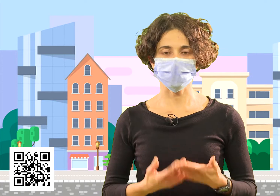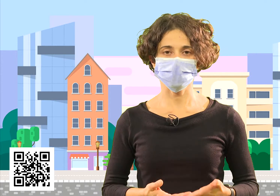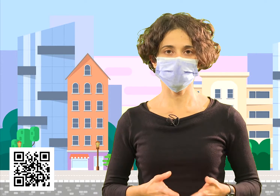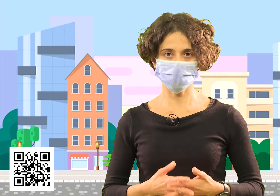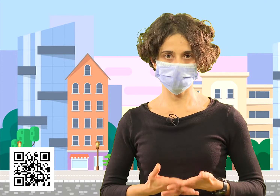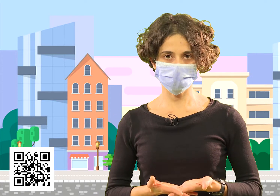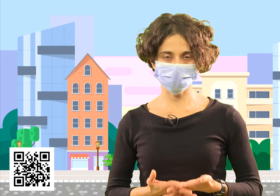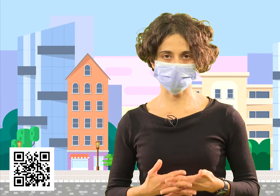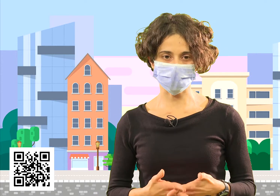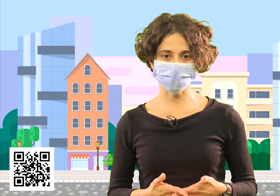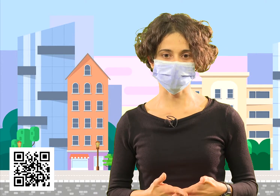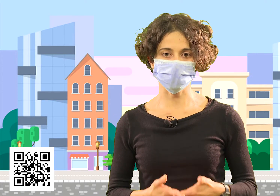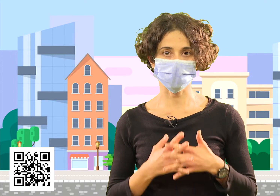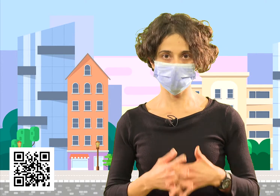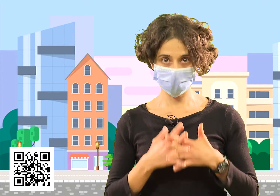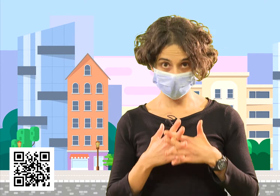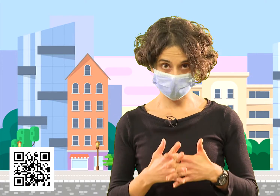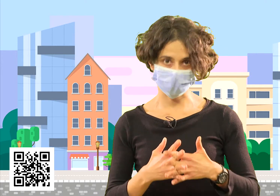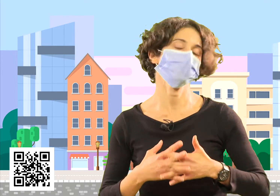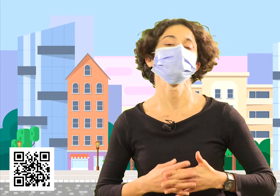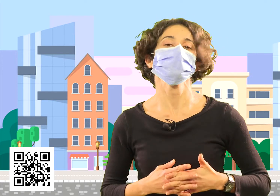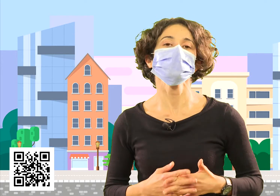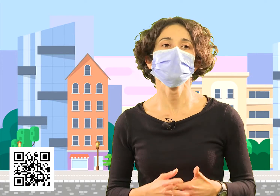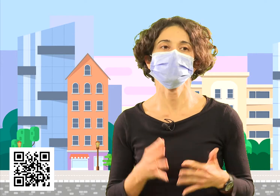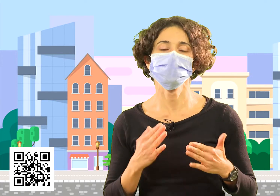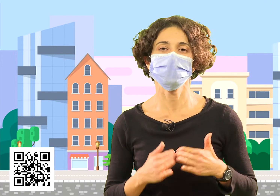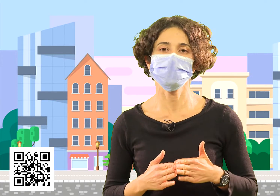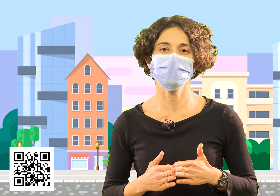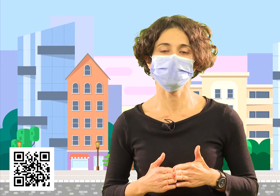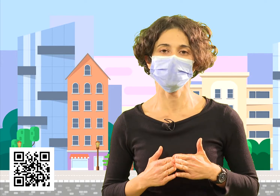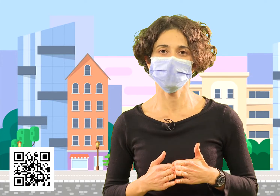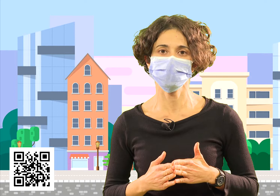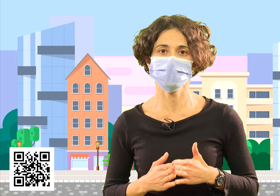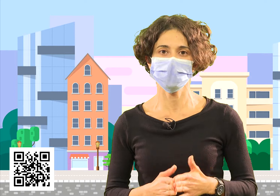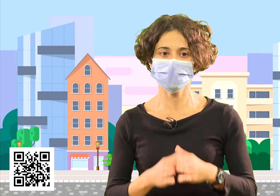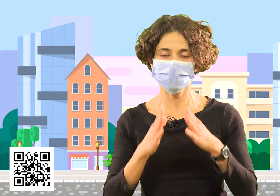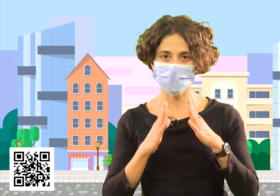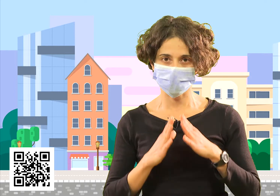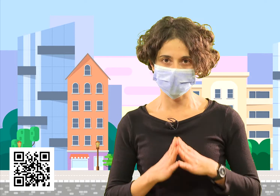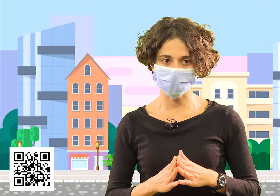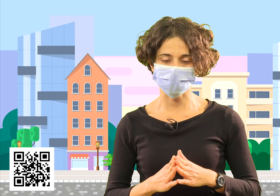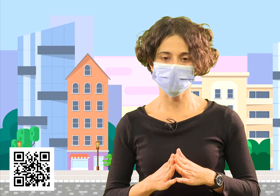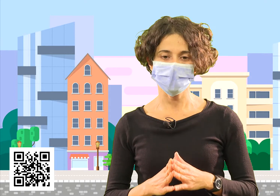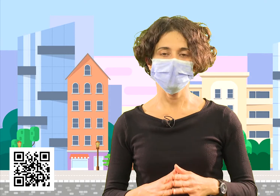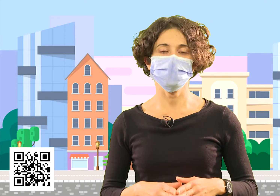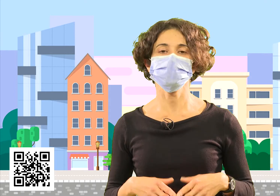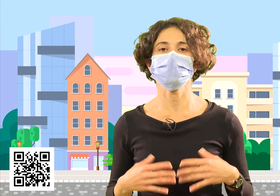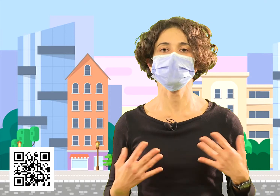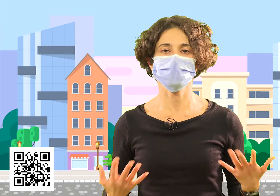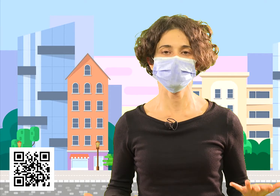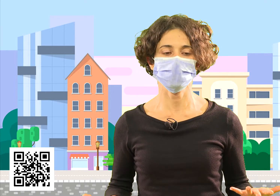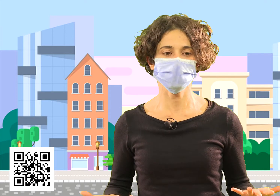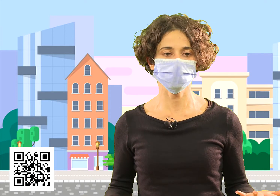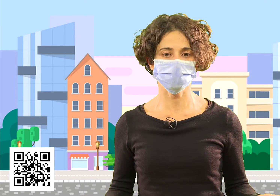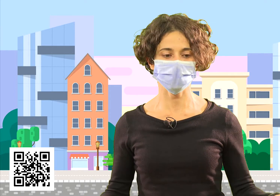oxigenación de todo nuestro organismo, incluido el cerebro. La segunda parte recordábamos que era el movimiento. Vamos a